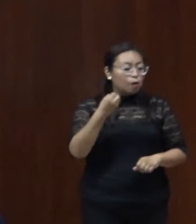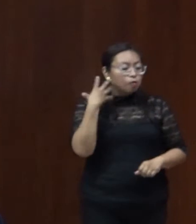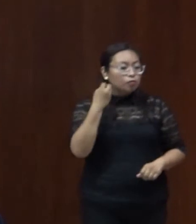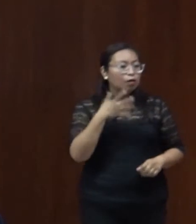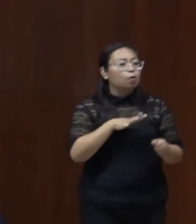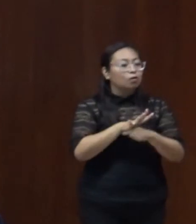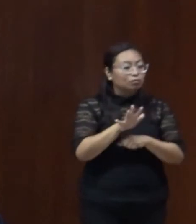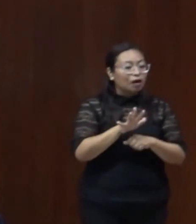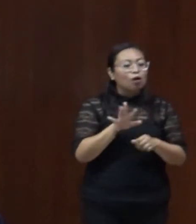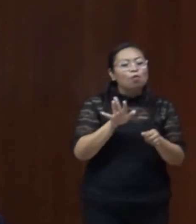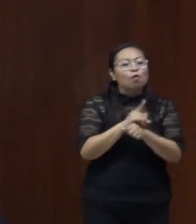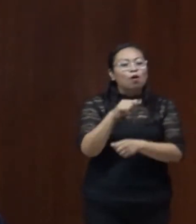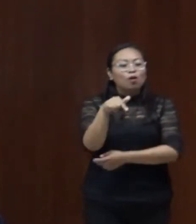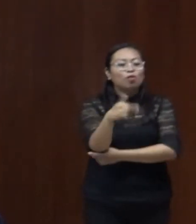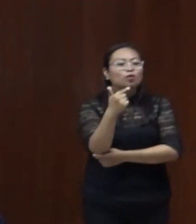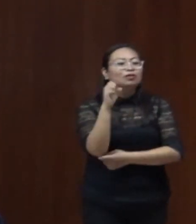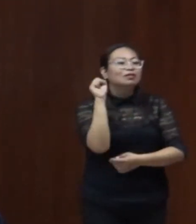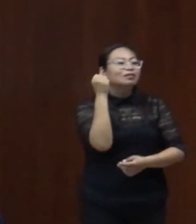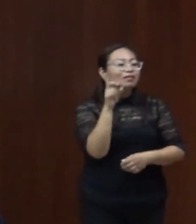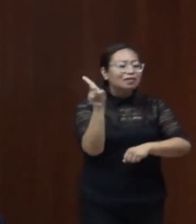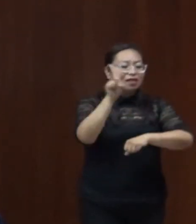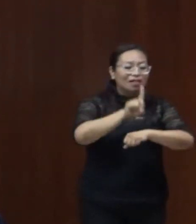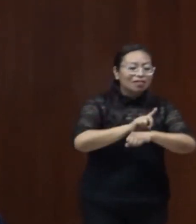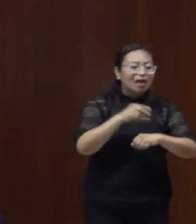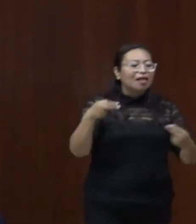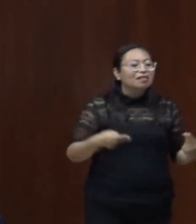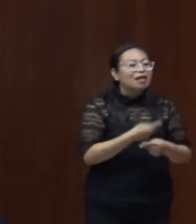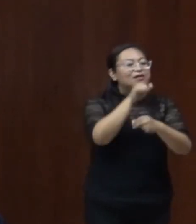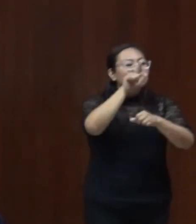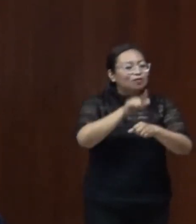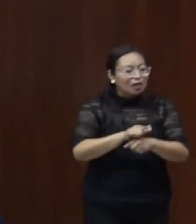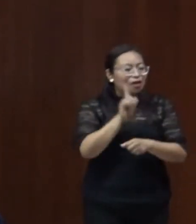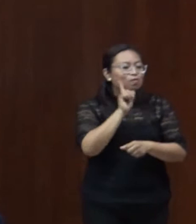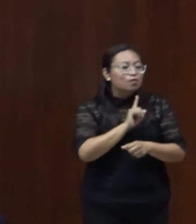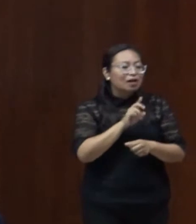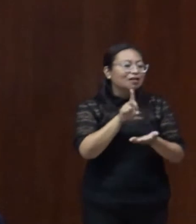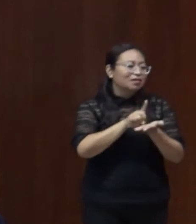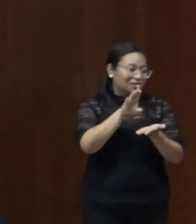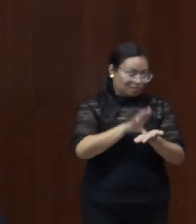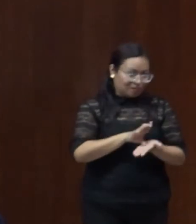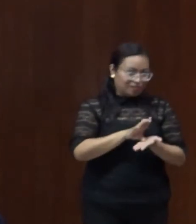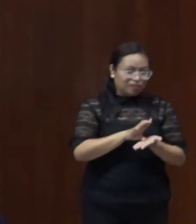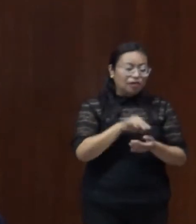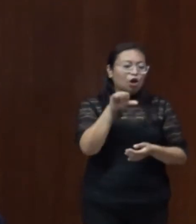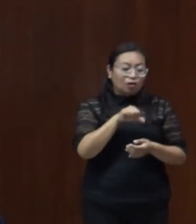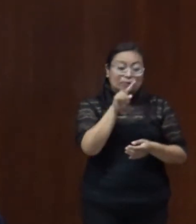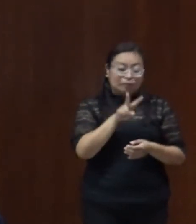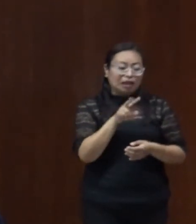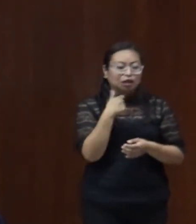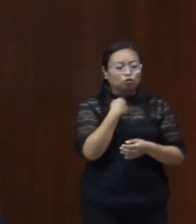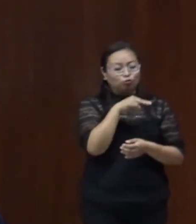del 12 de septiembre, Día Nacional de la Mujer con Discapacidad. Creemos que este día no lo podíamos